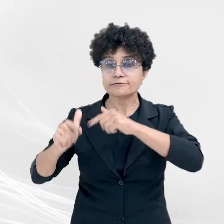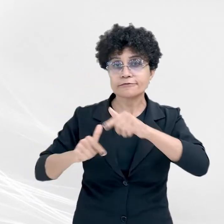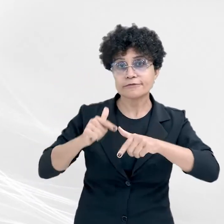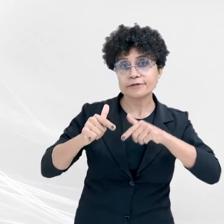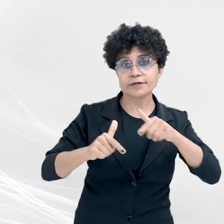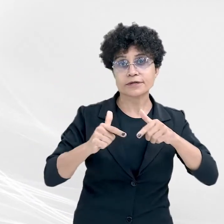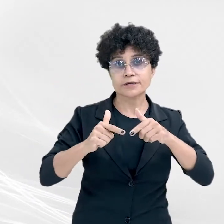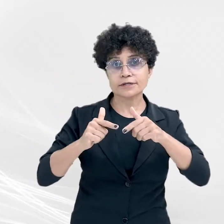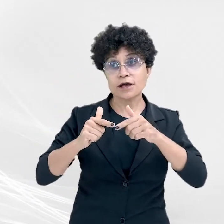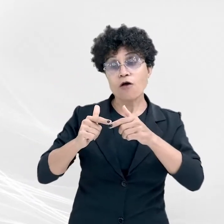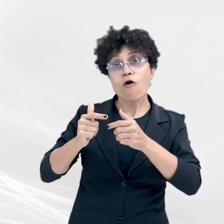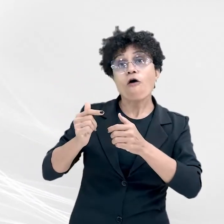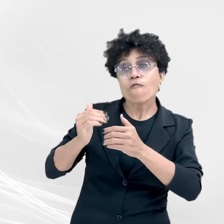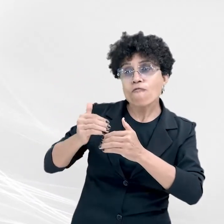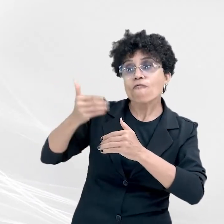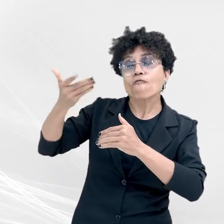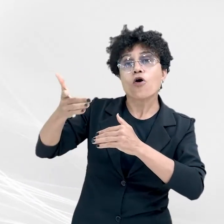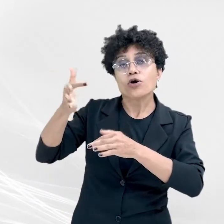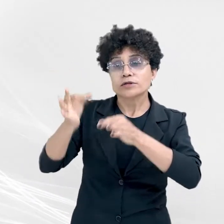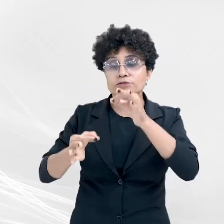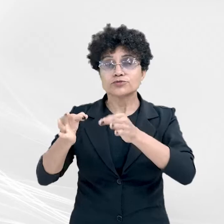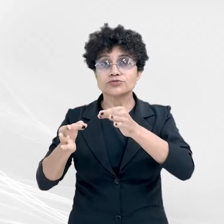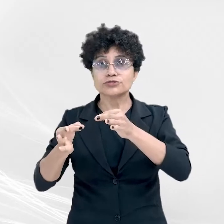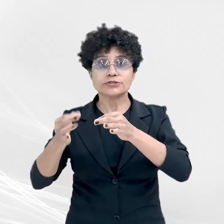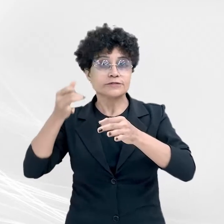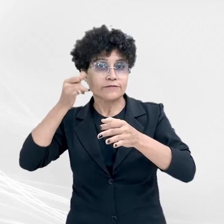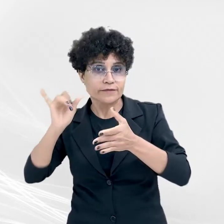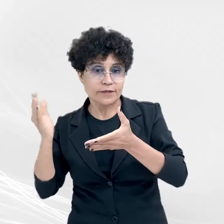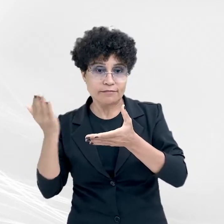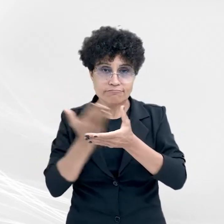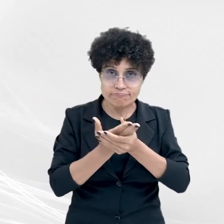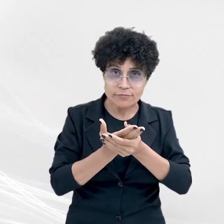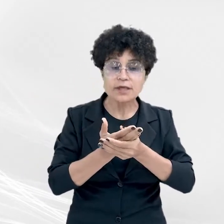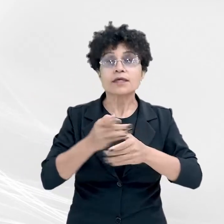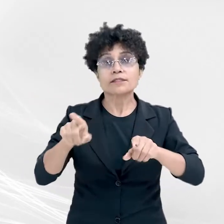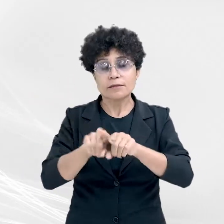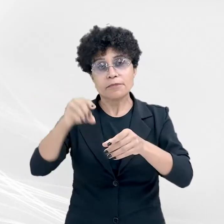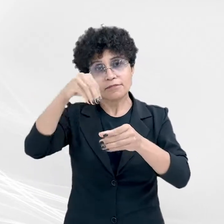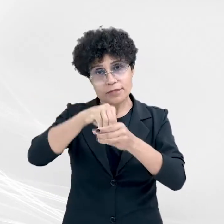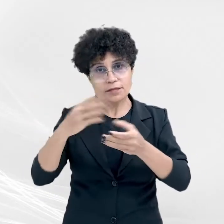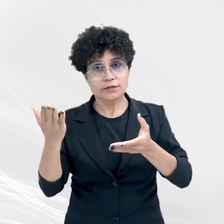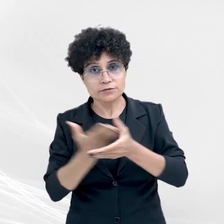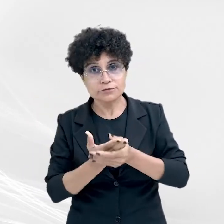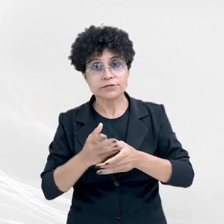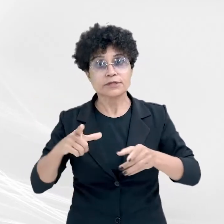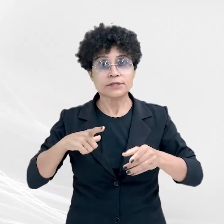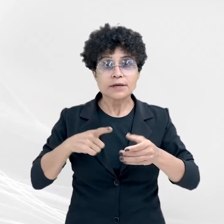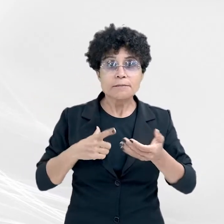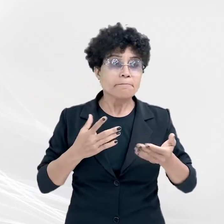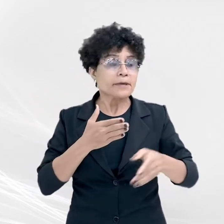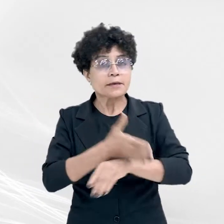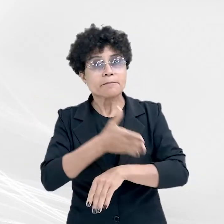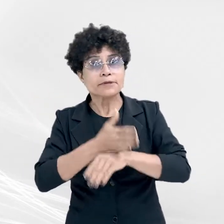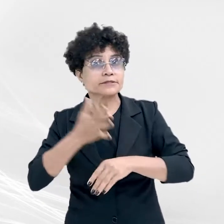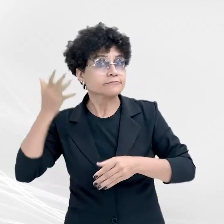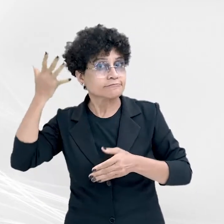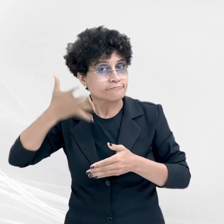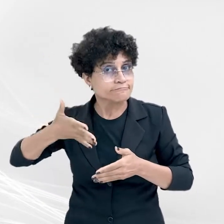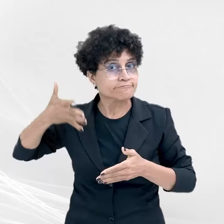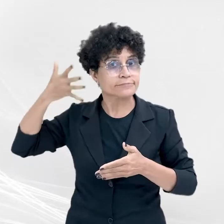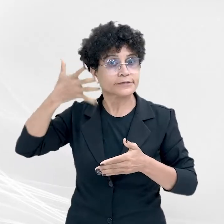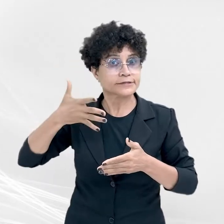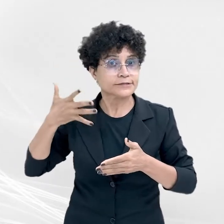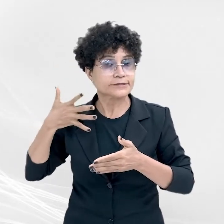extrajudicial e judicial, atendimento ao público e participação em palestras e